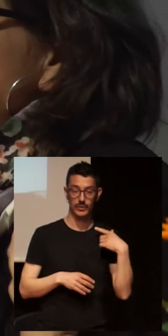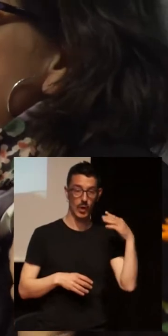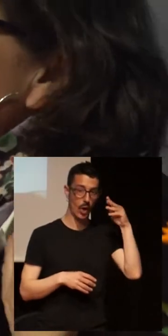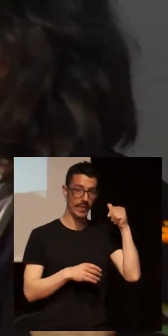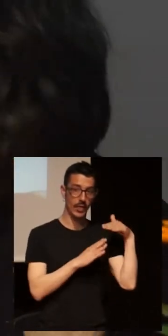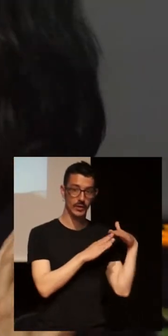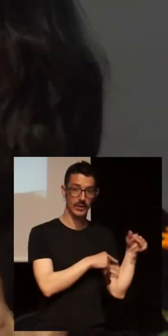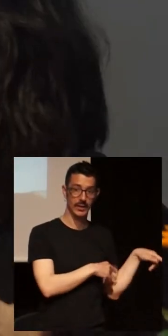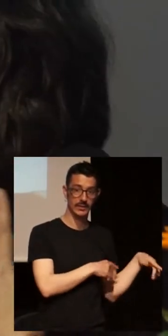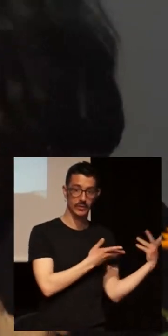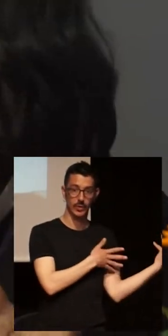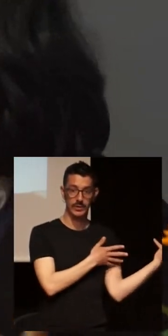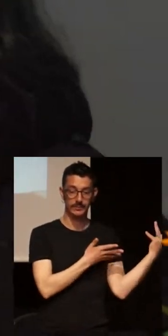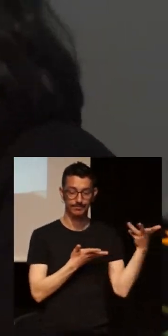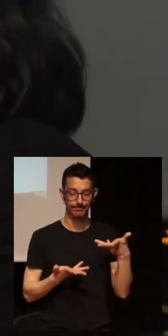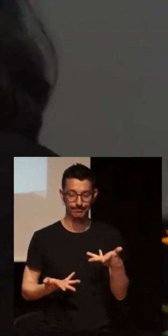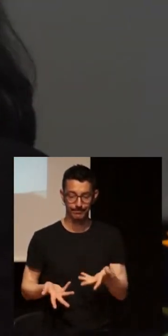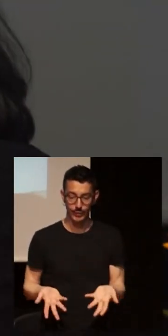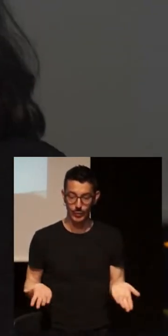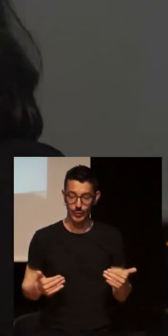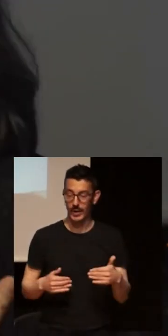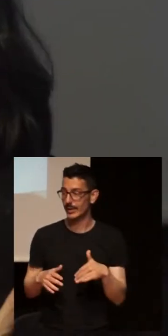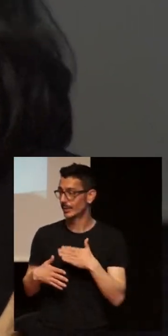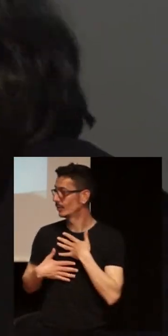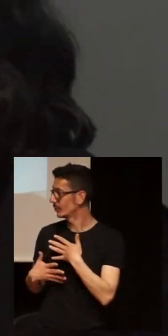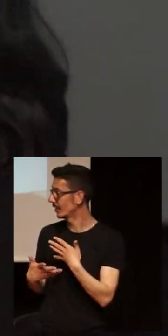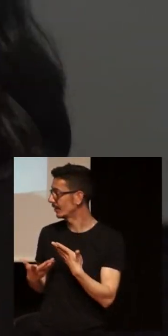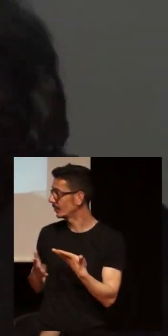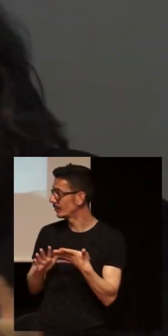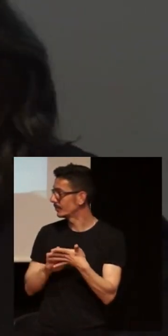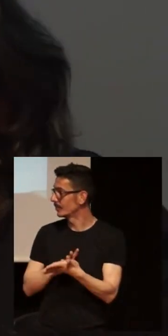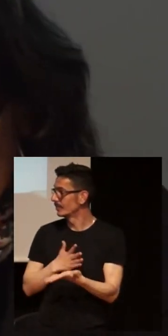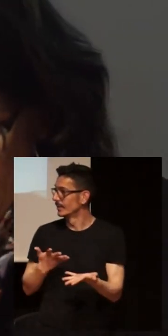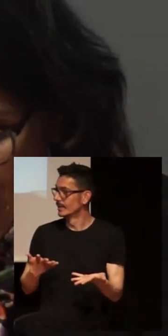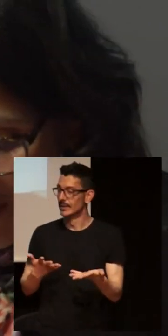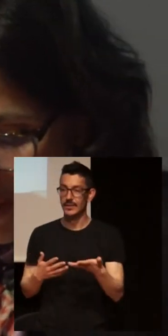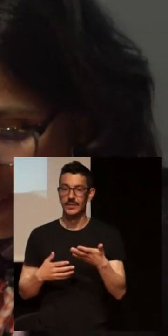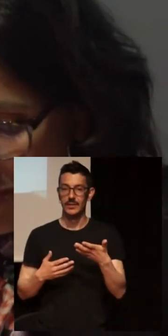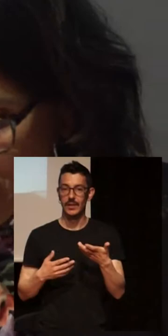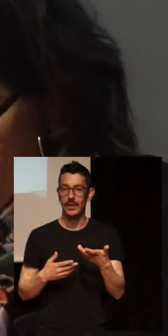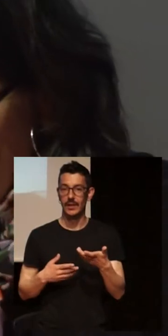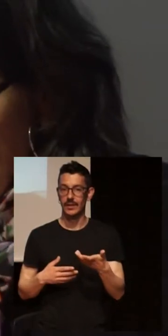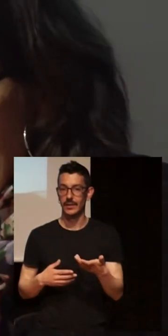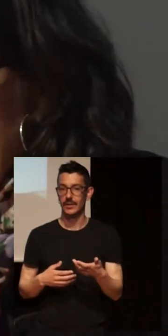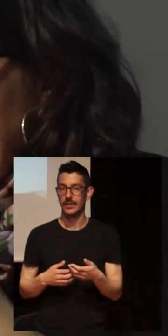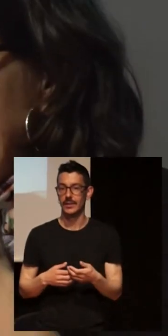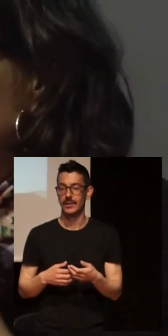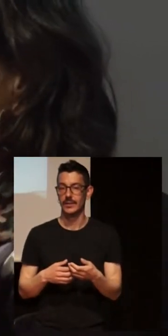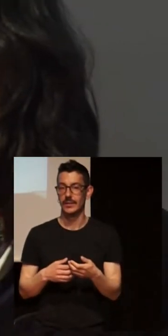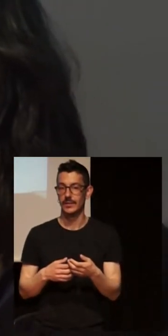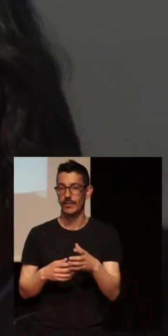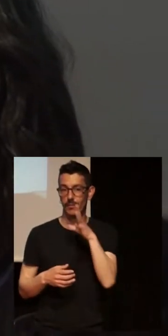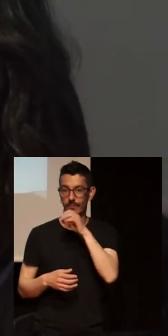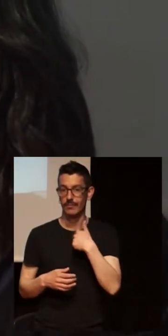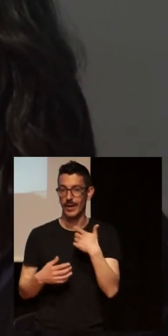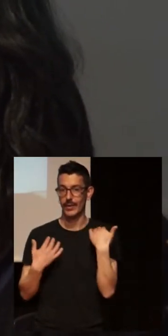for me, I am sorry Fernando, what is mine, I assume, but what is yours, no. And, Fernando,